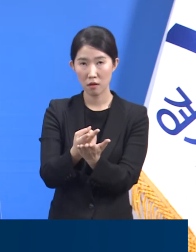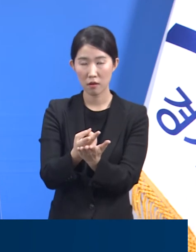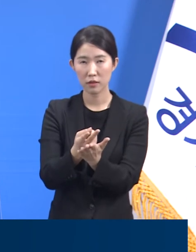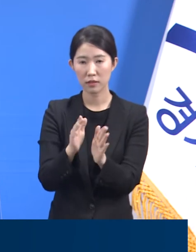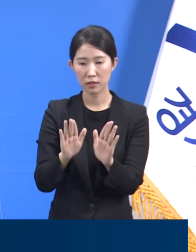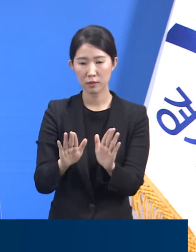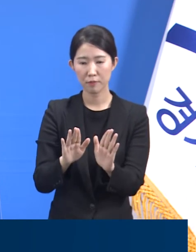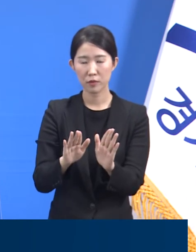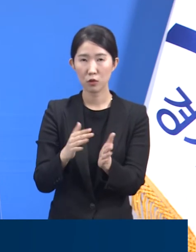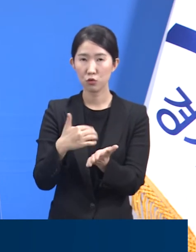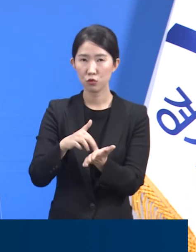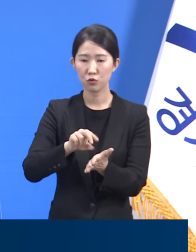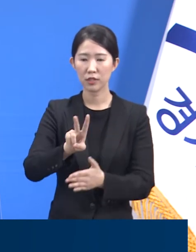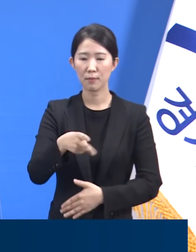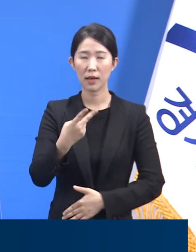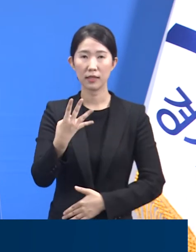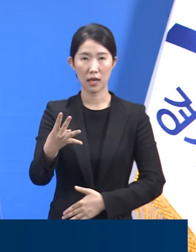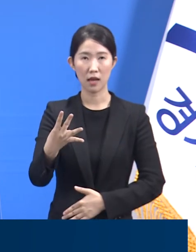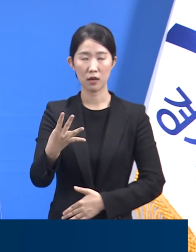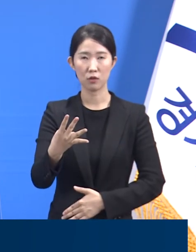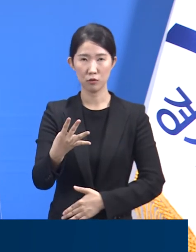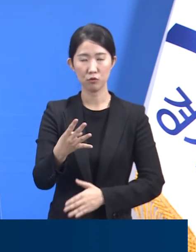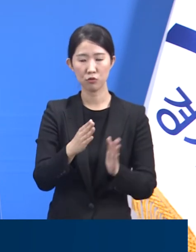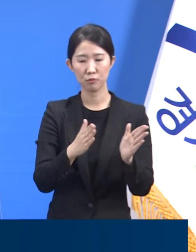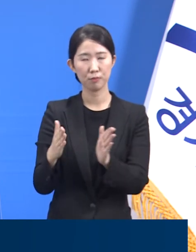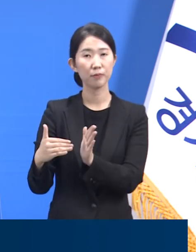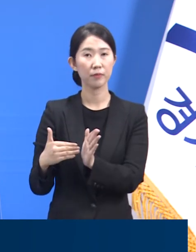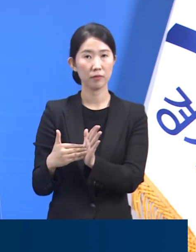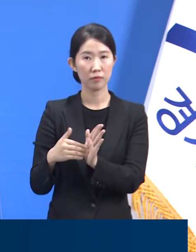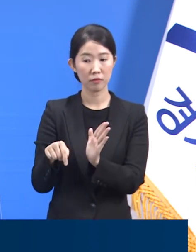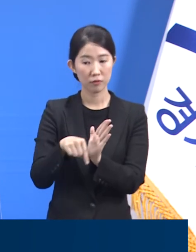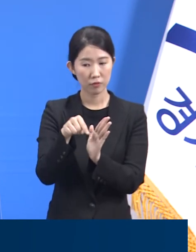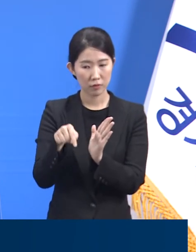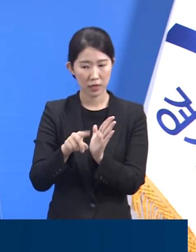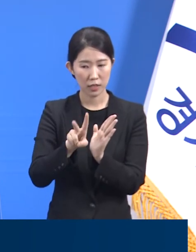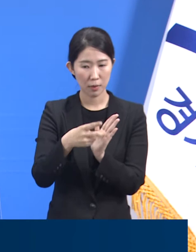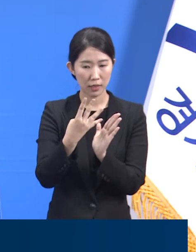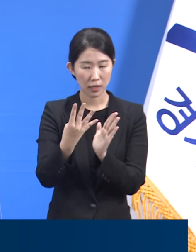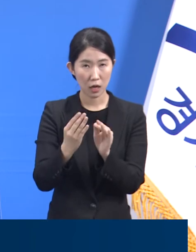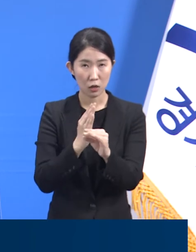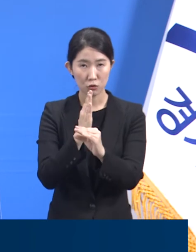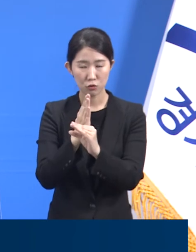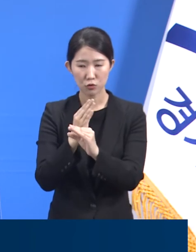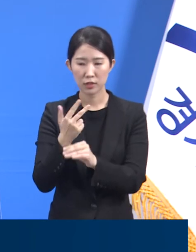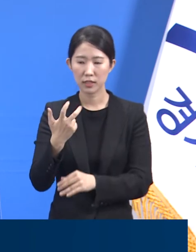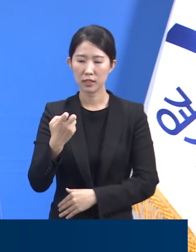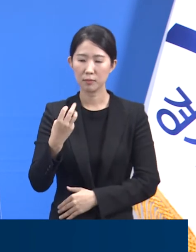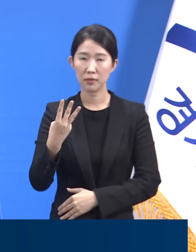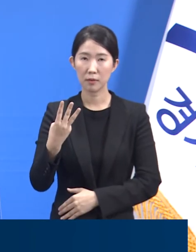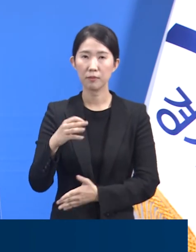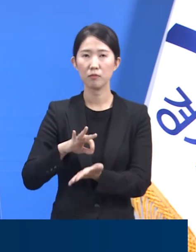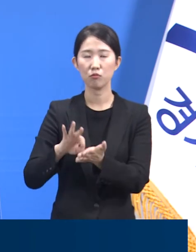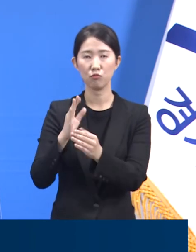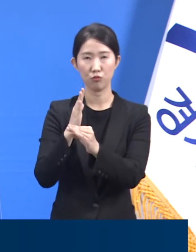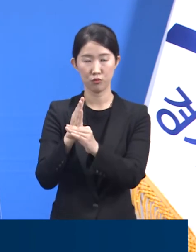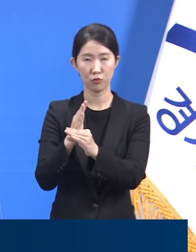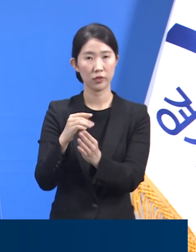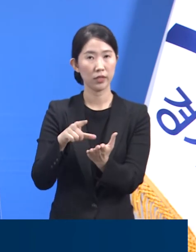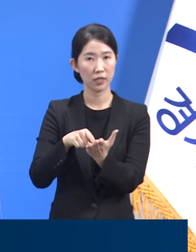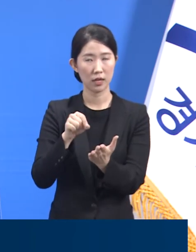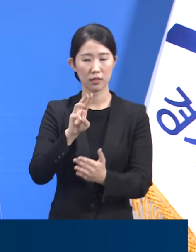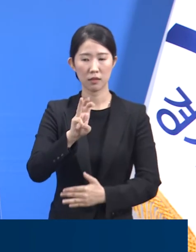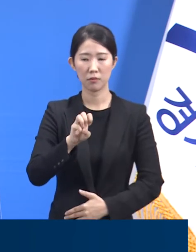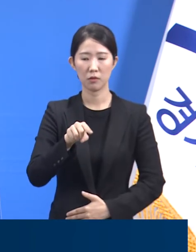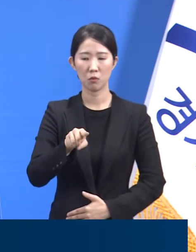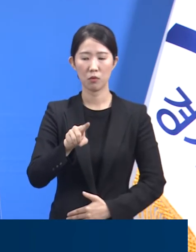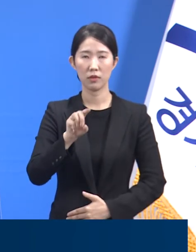204병상을 확보하였으며 이 중 73개를 사용하고 있습니다. 현재 가동률은 35